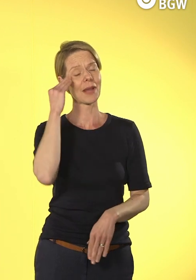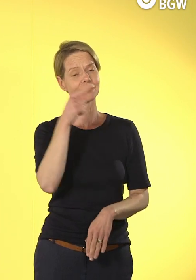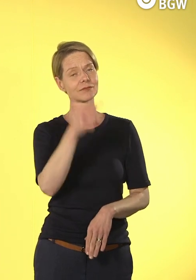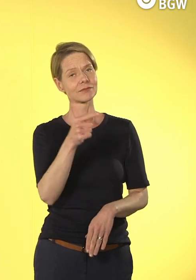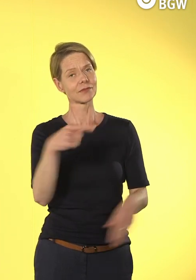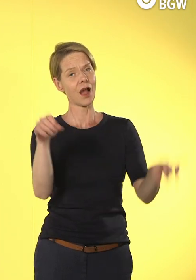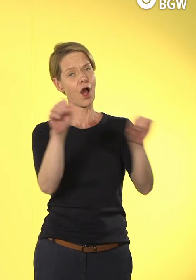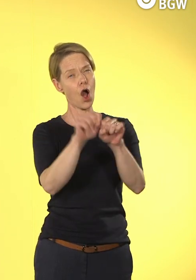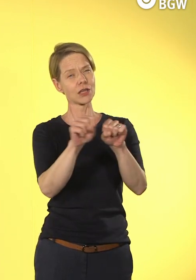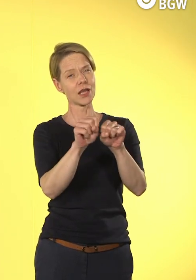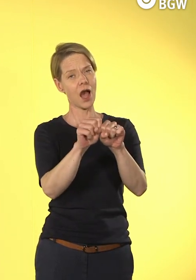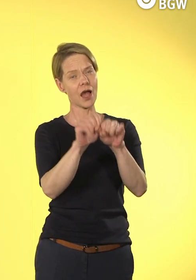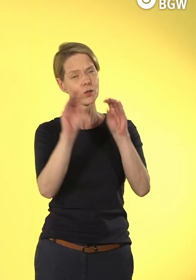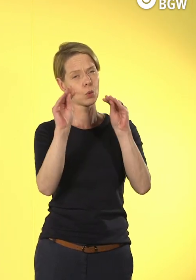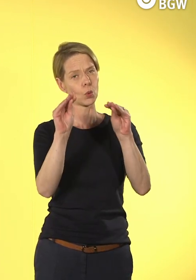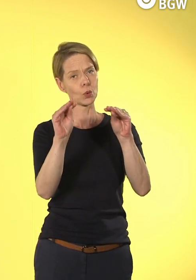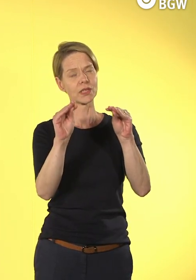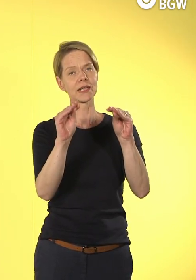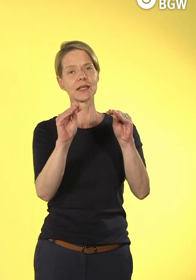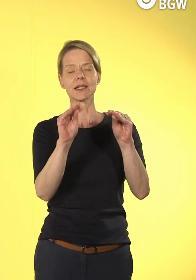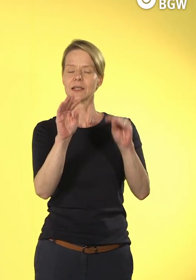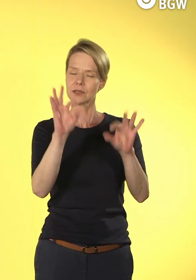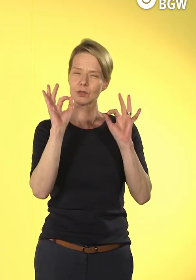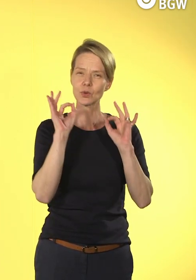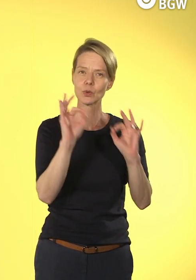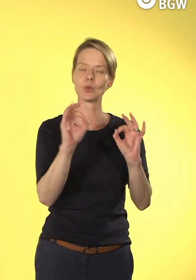eben wieder eine Brücke ist, zurück in die Normalität.